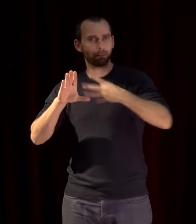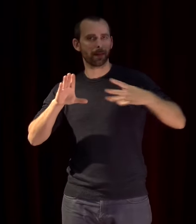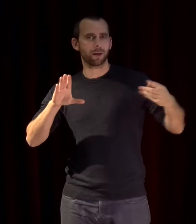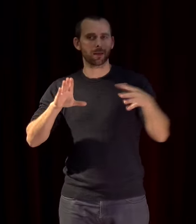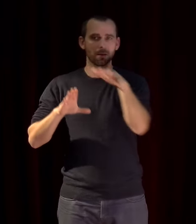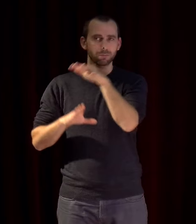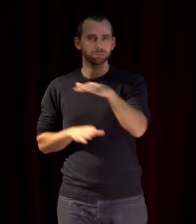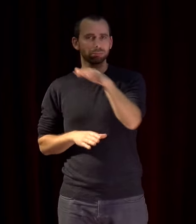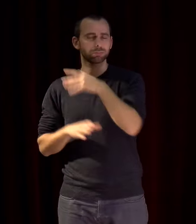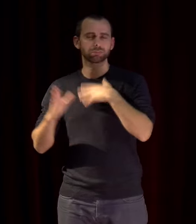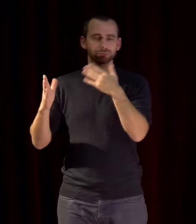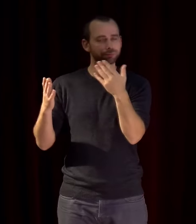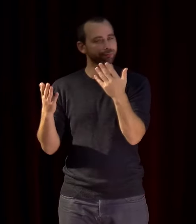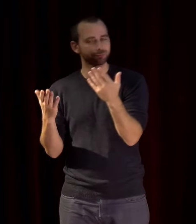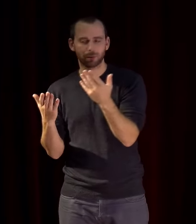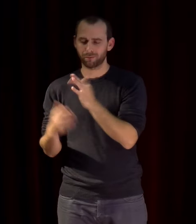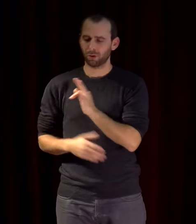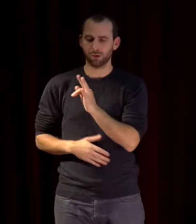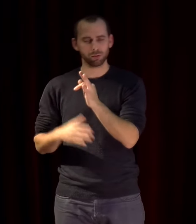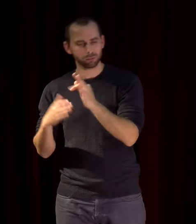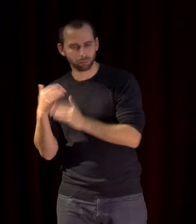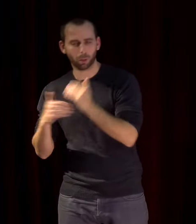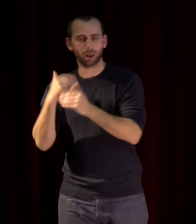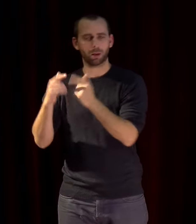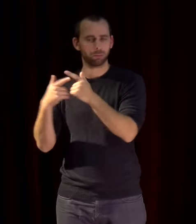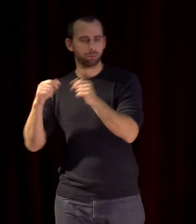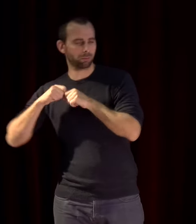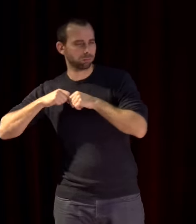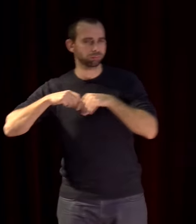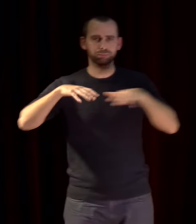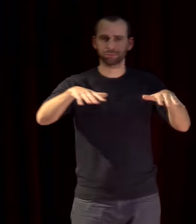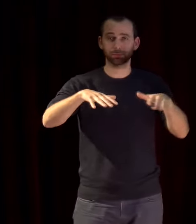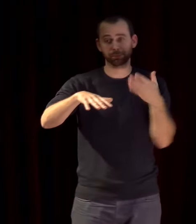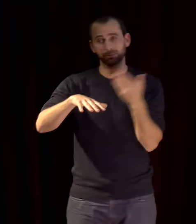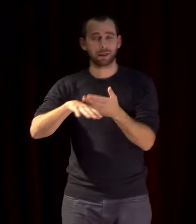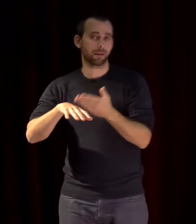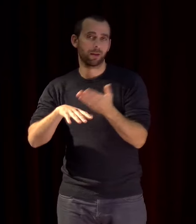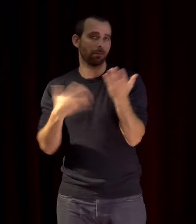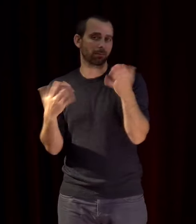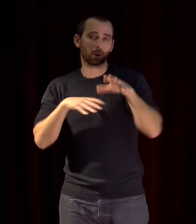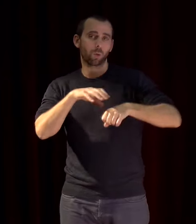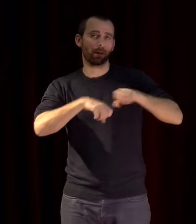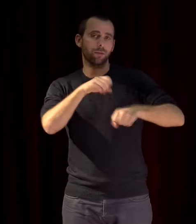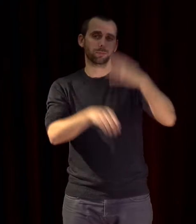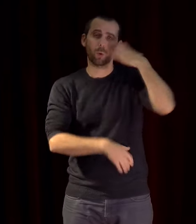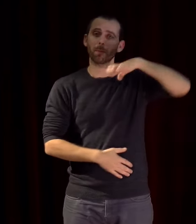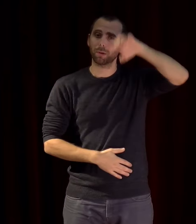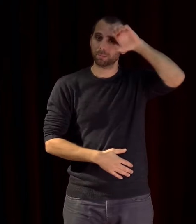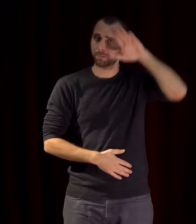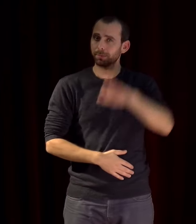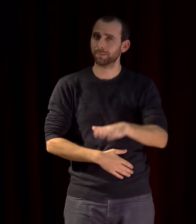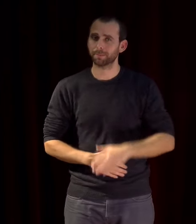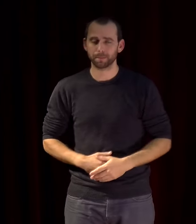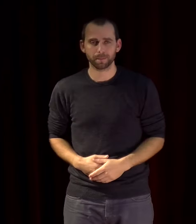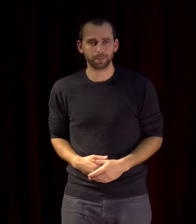et le progrès ce qui est le grand thème du colonialisme européen d'ailleurs la France a